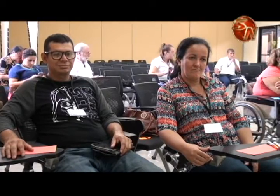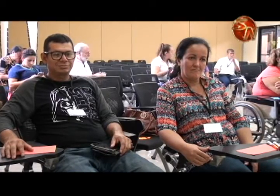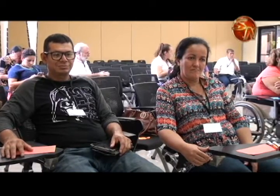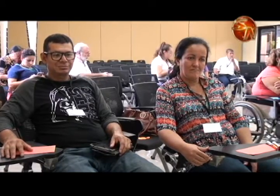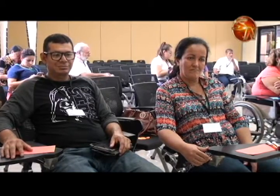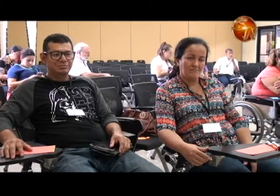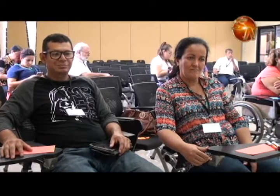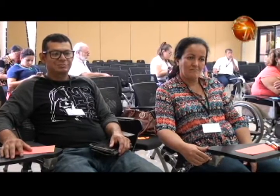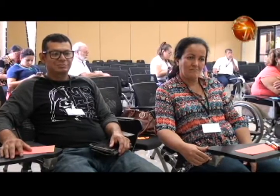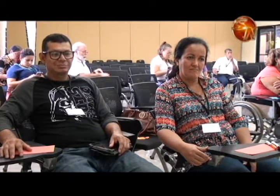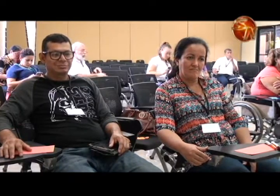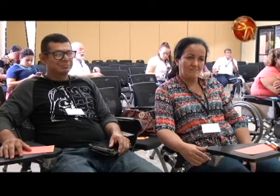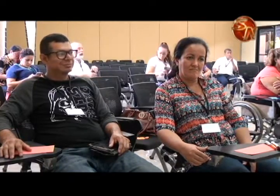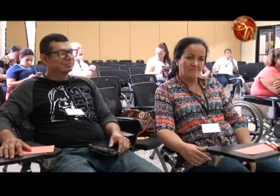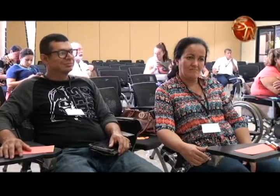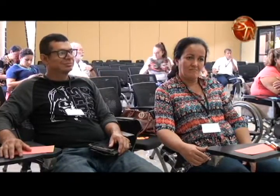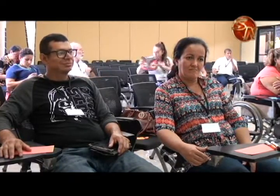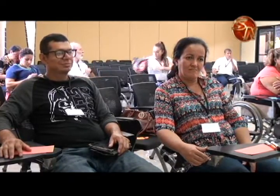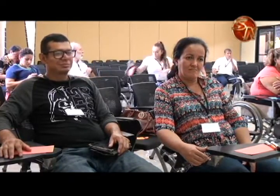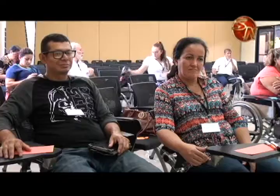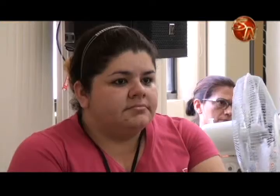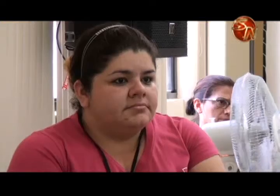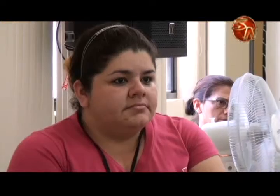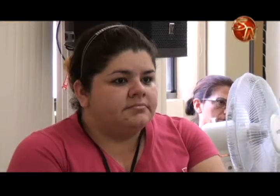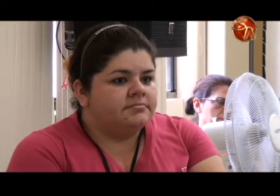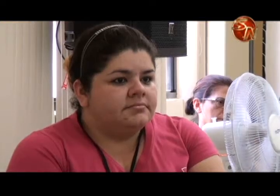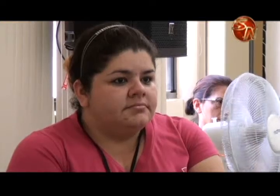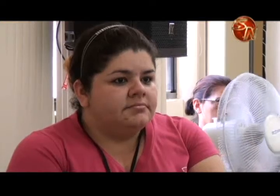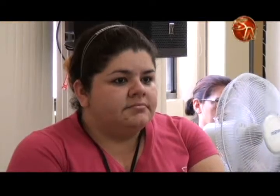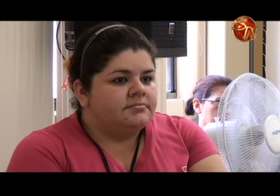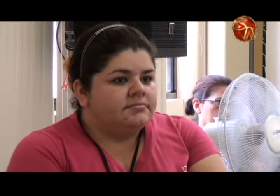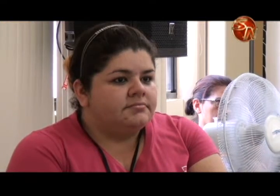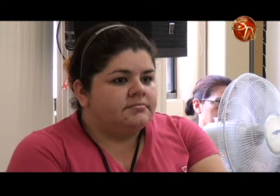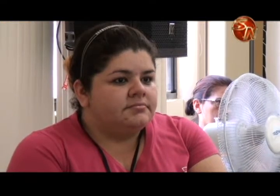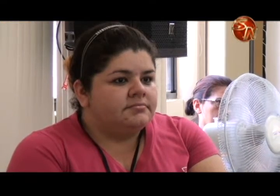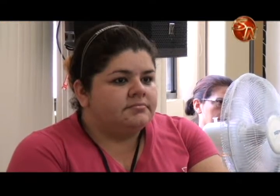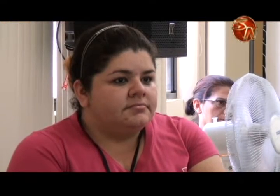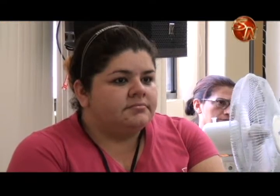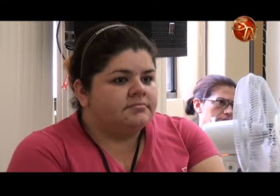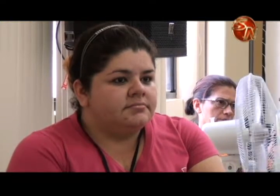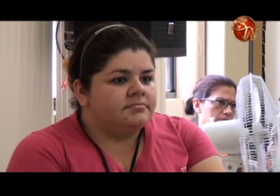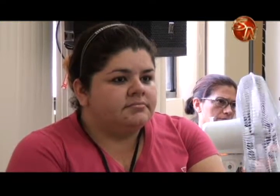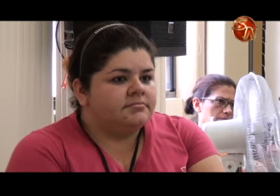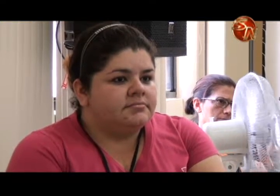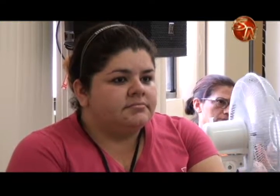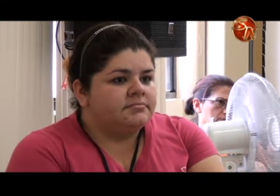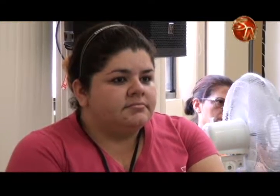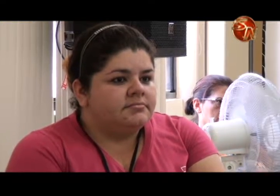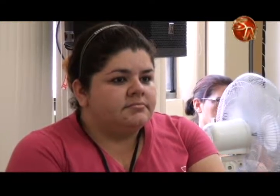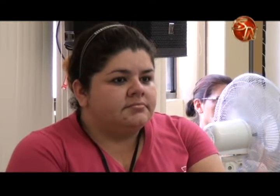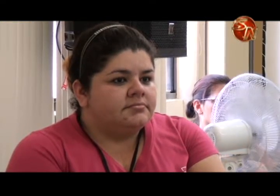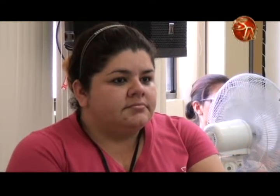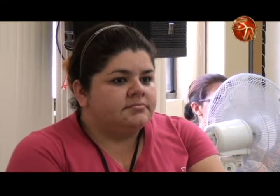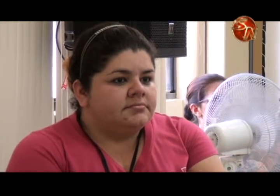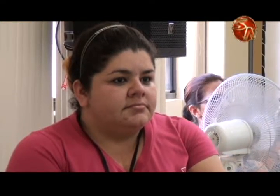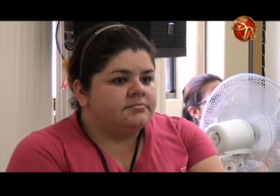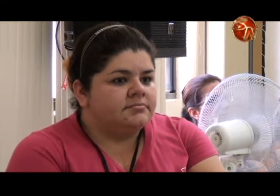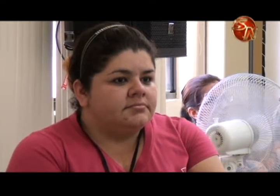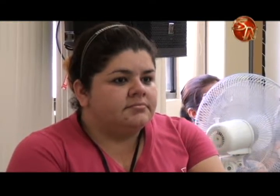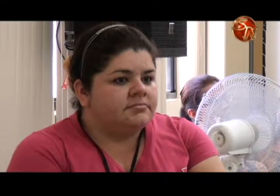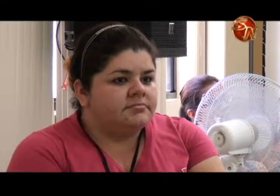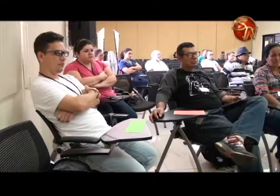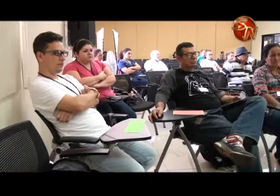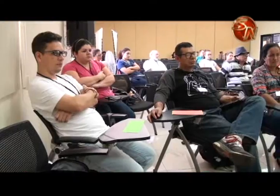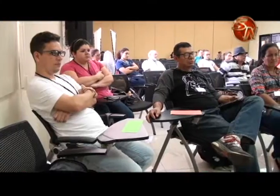mejores oportunidades para salir adelante y ser mejores profesionales. Jenny Leiva, integrante del grupo, habló con SNS en noticia